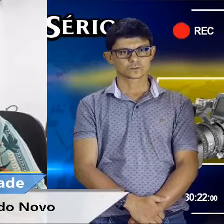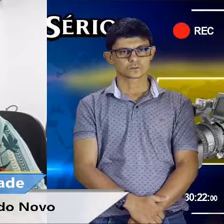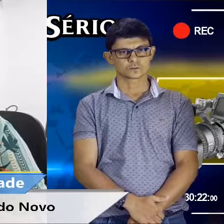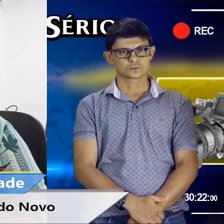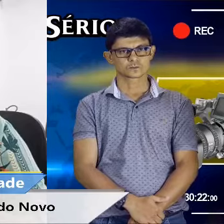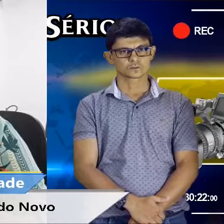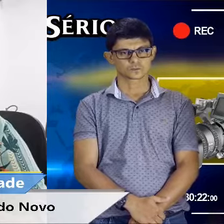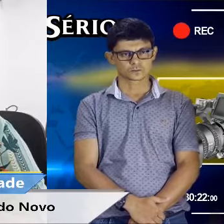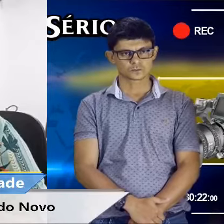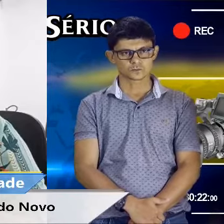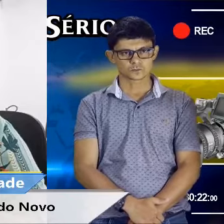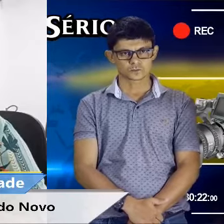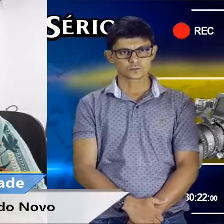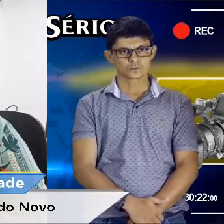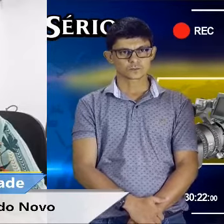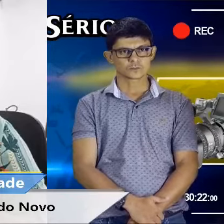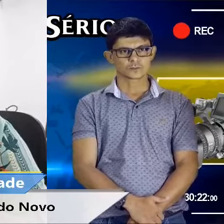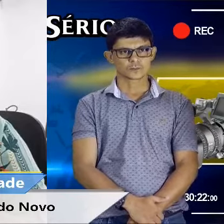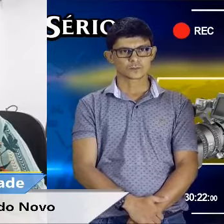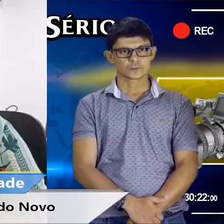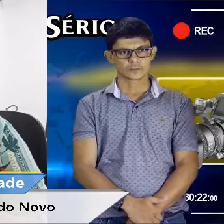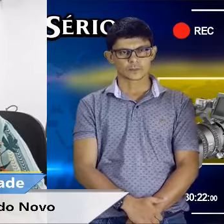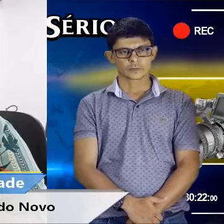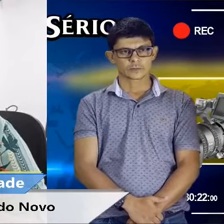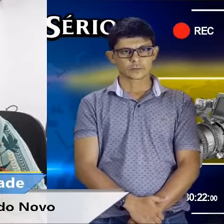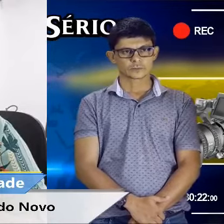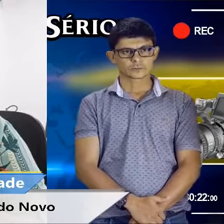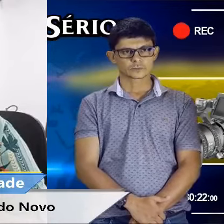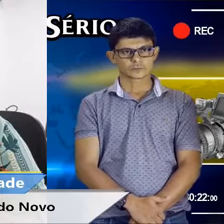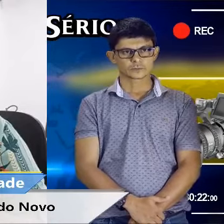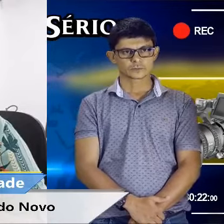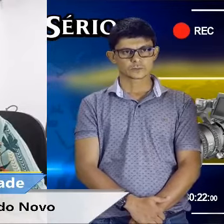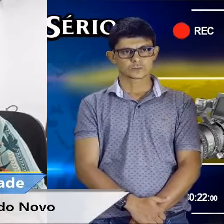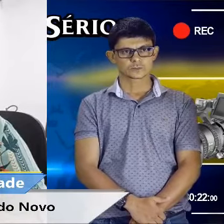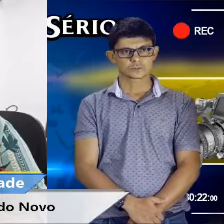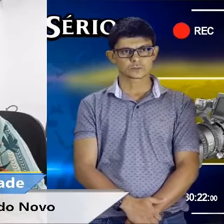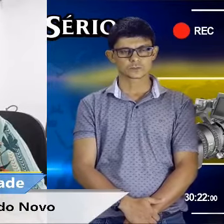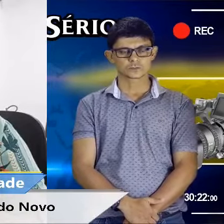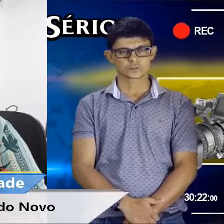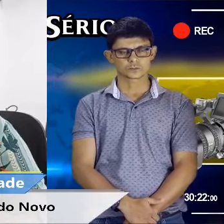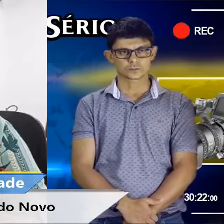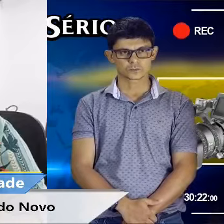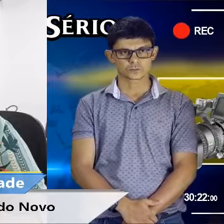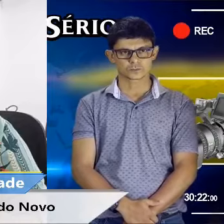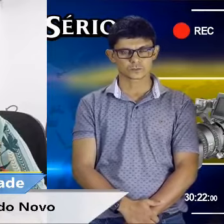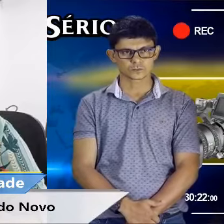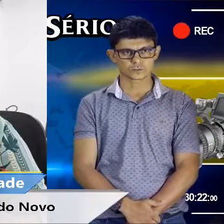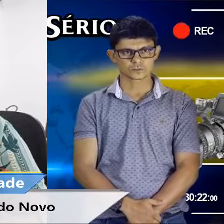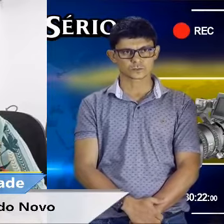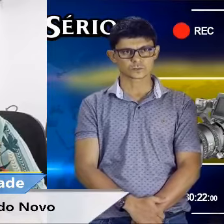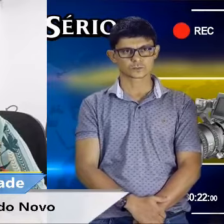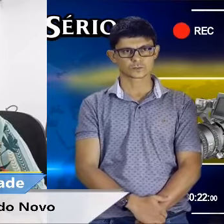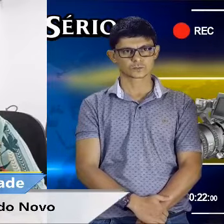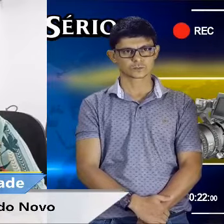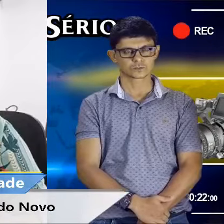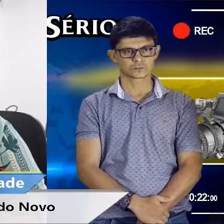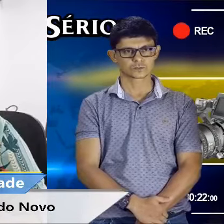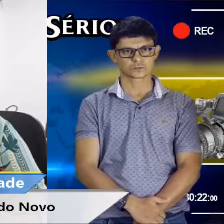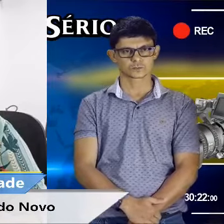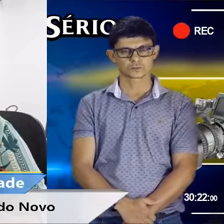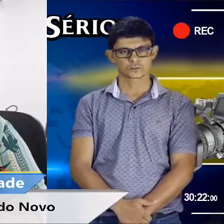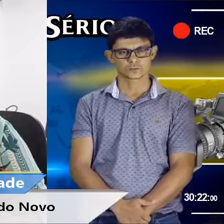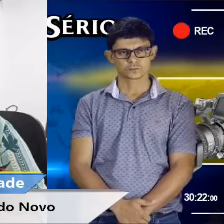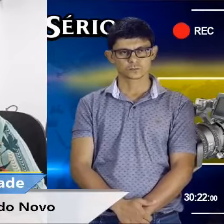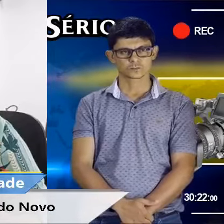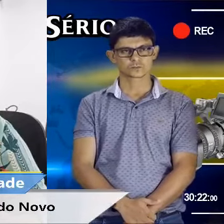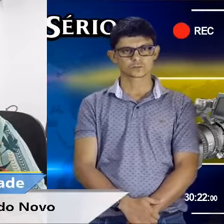perde a paciência, né? E a gente vê que eles não têm o mínimo interesse de criar alternativas.